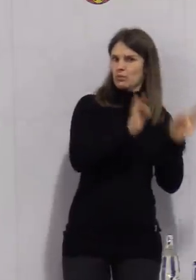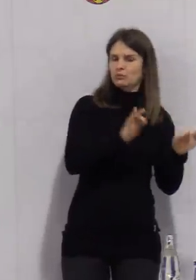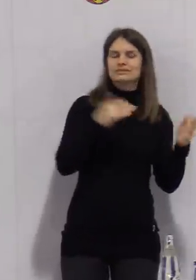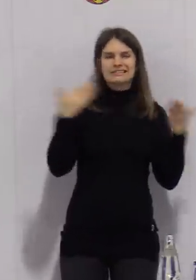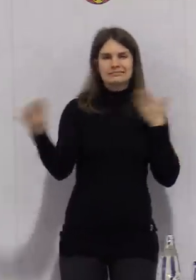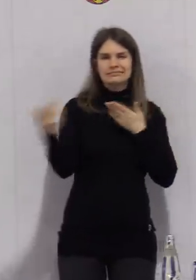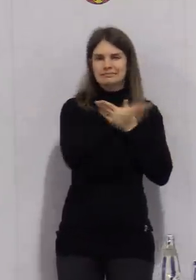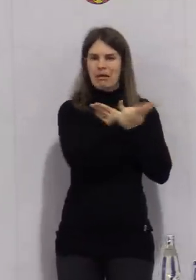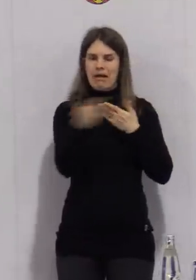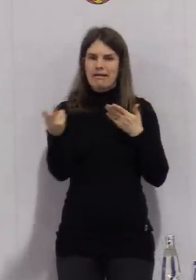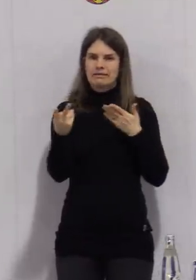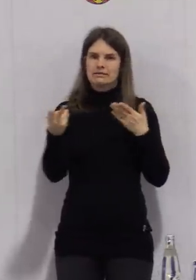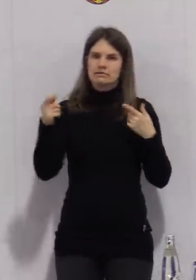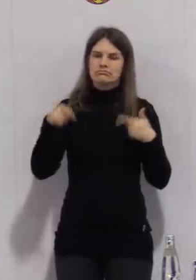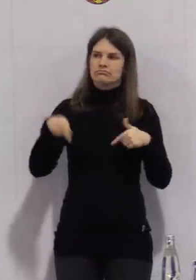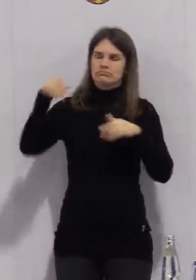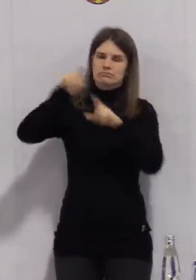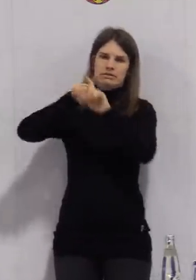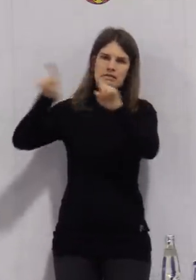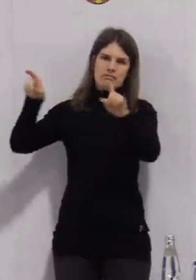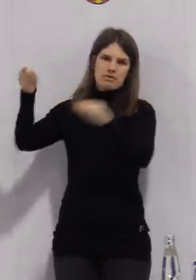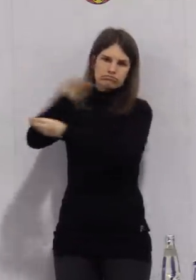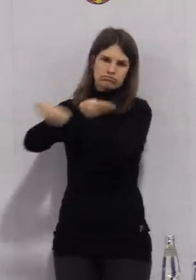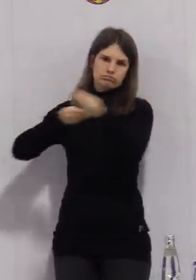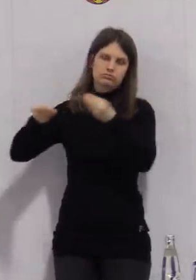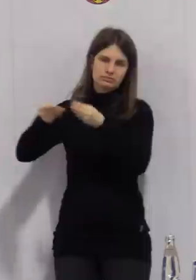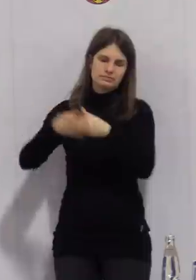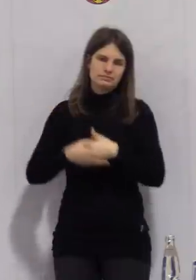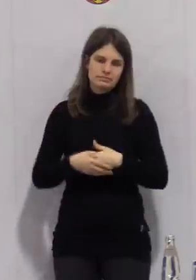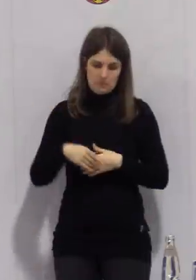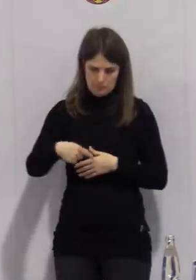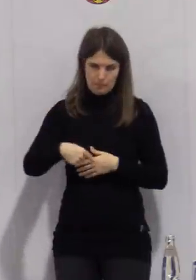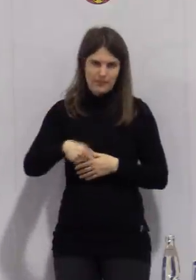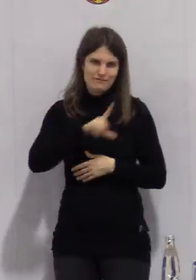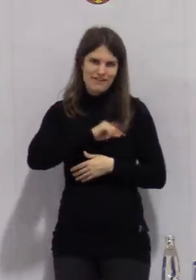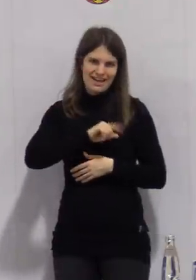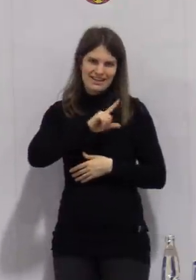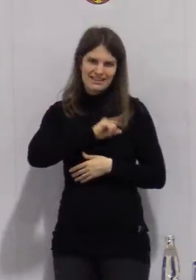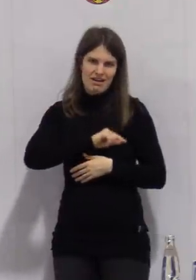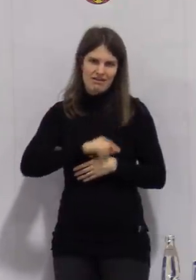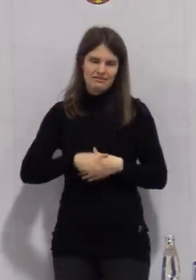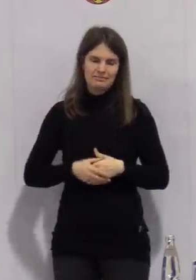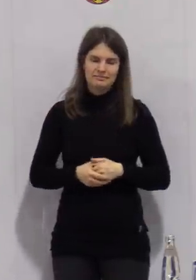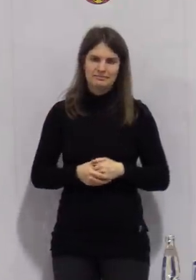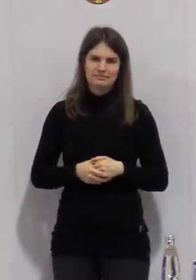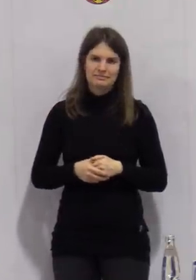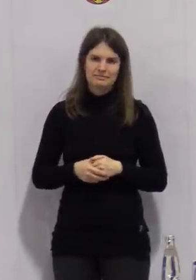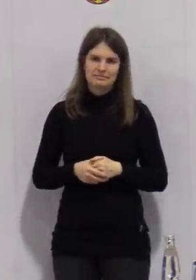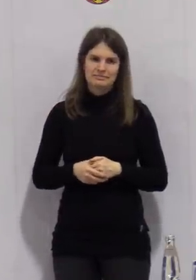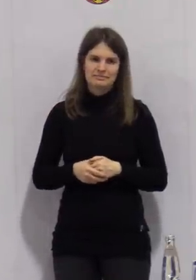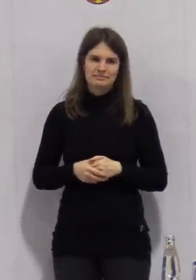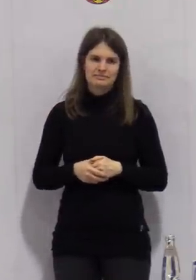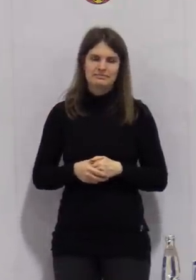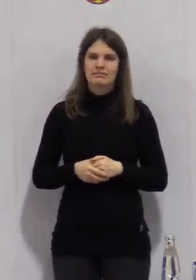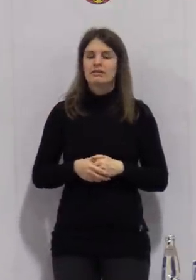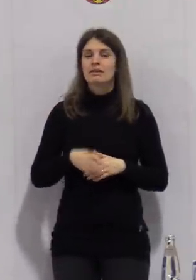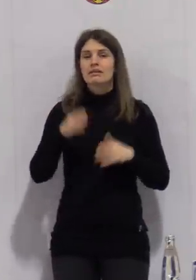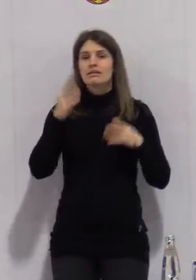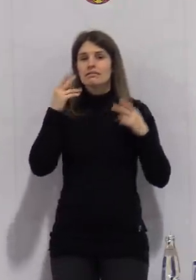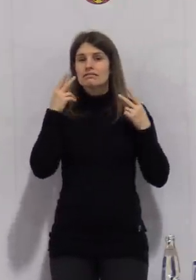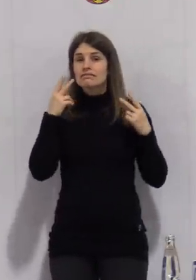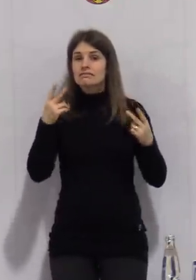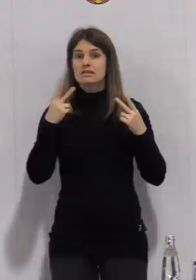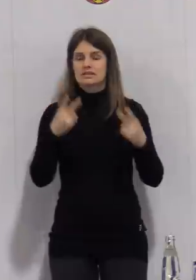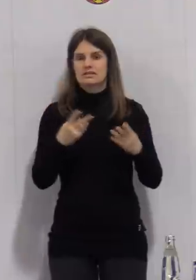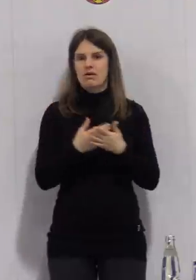wird auch eine Rolle spielen, jedenfalls aus meiner Sicht, je mehr Selbsttests, zugelassene